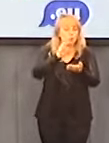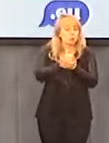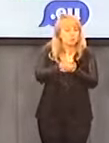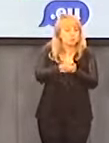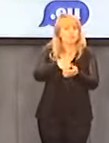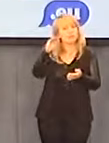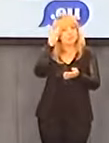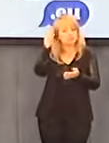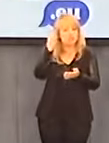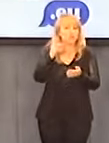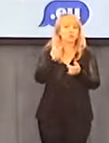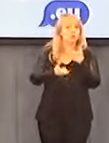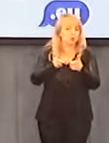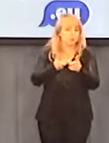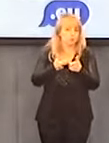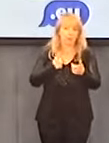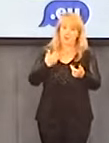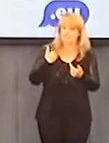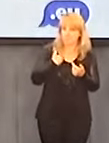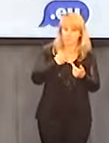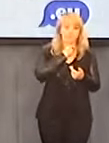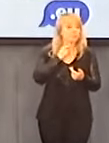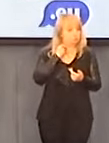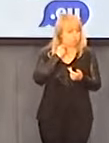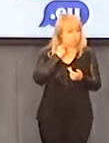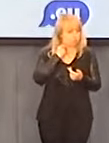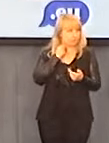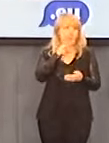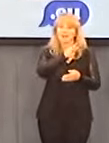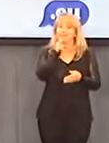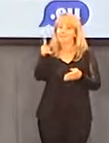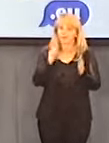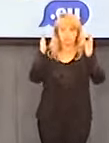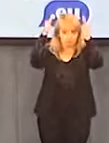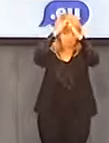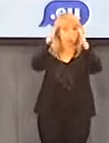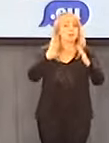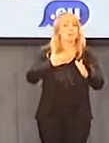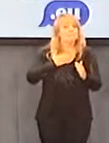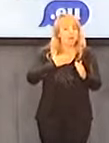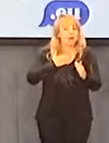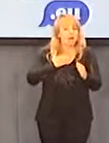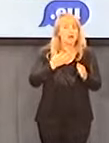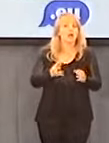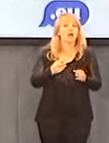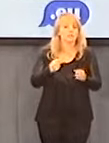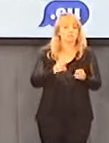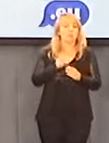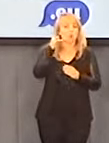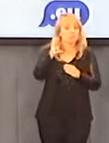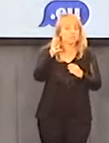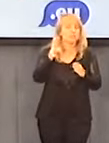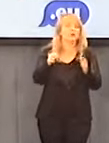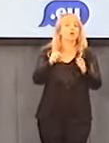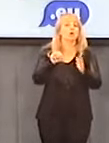Przypomnę, jako były ksiądz znowu, że każdy biskup ma dostępną teczkę, kartotekę